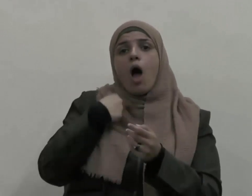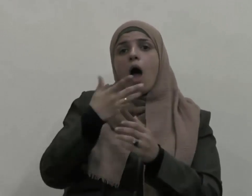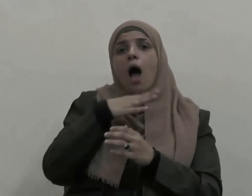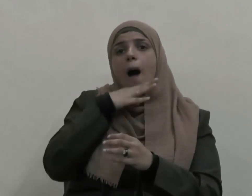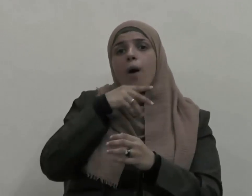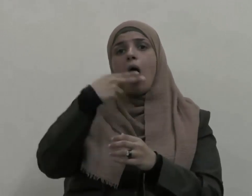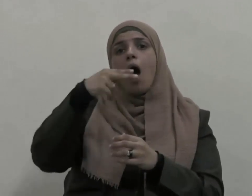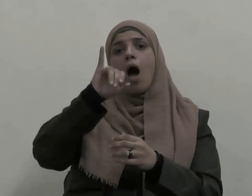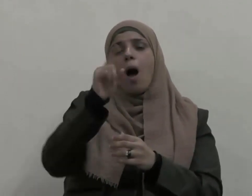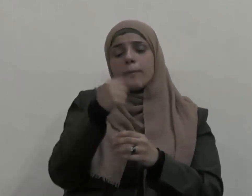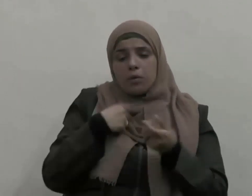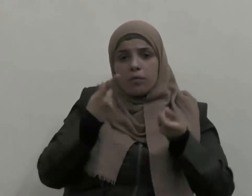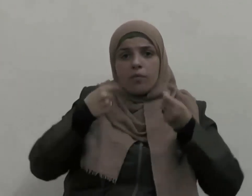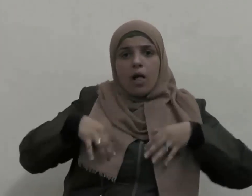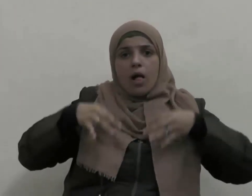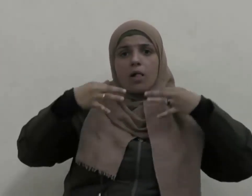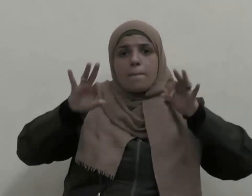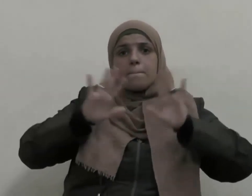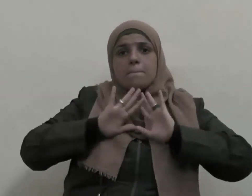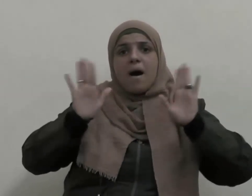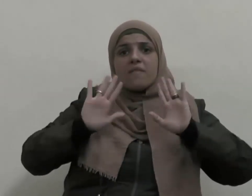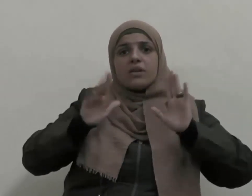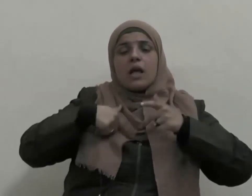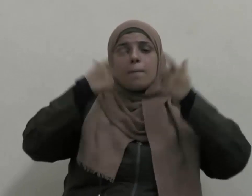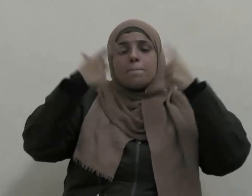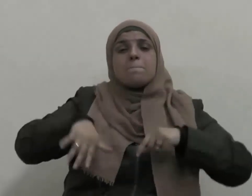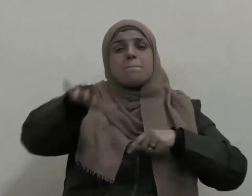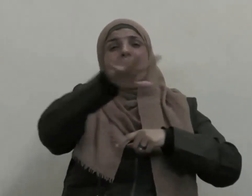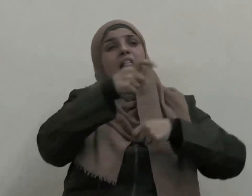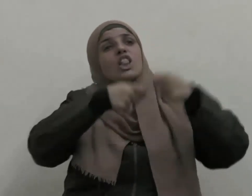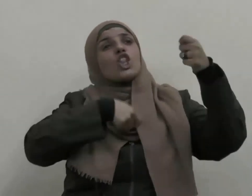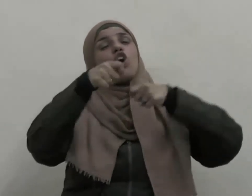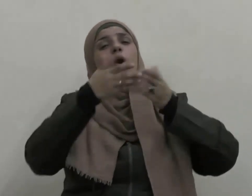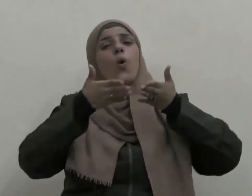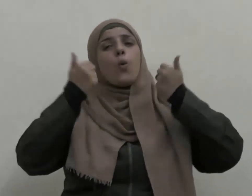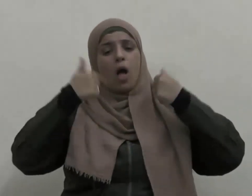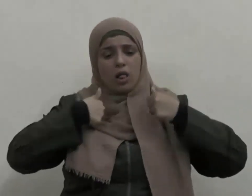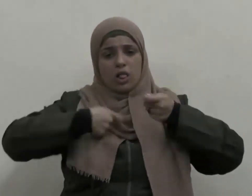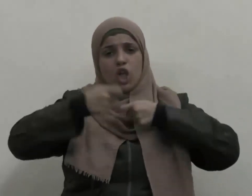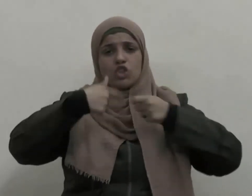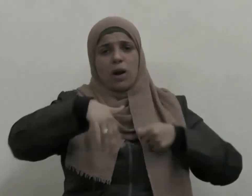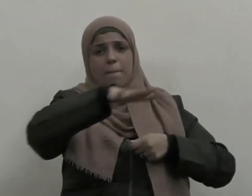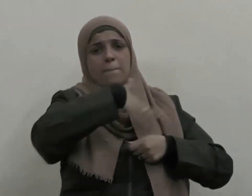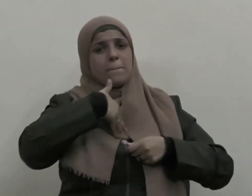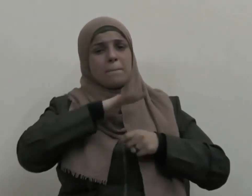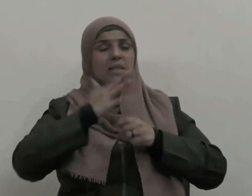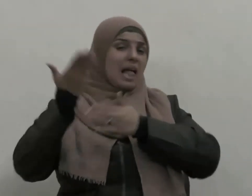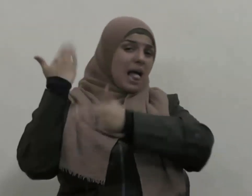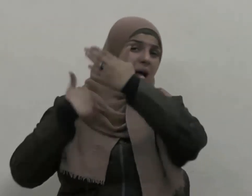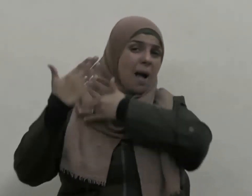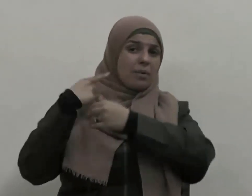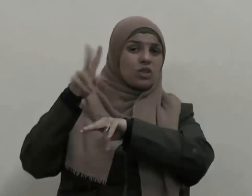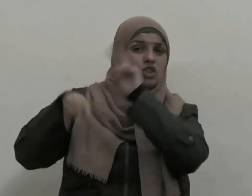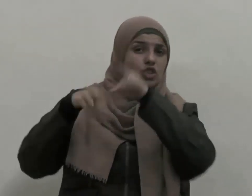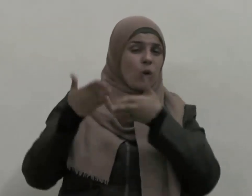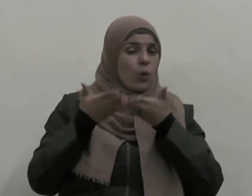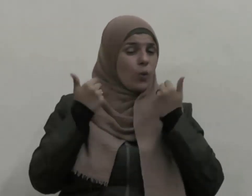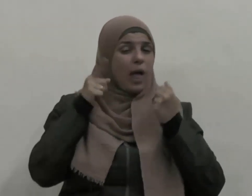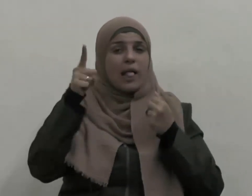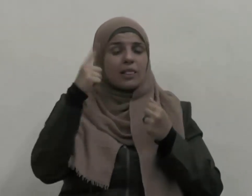المدينة تجار غيرنا وما سبقنا إليك أحد فمن ذا